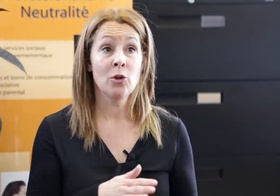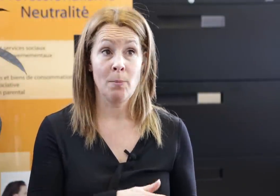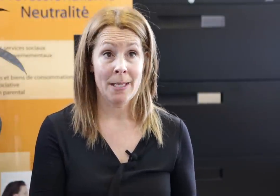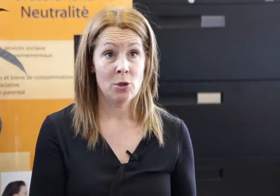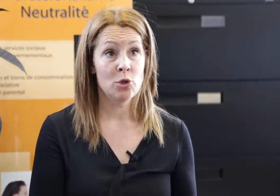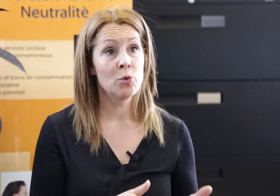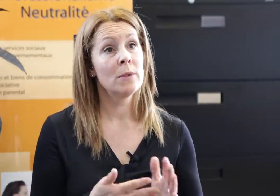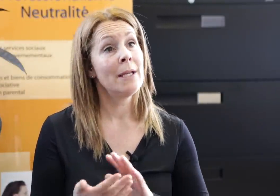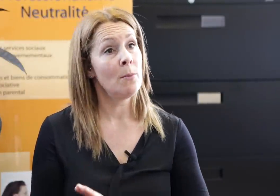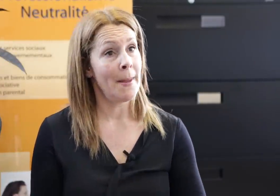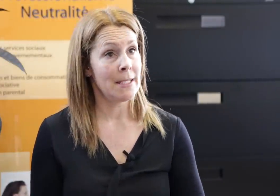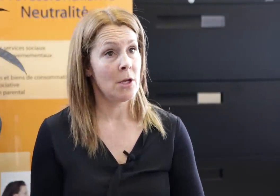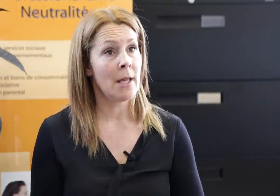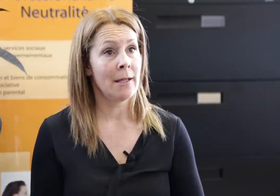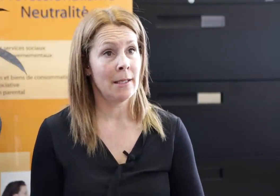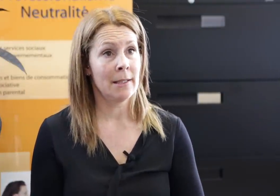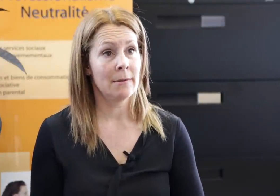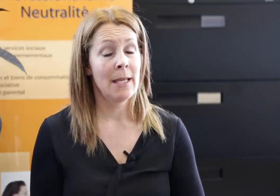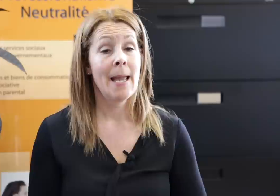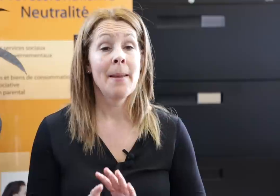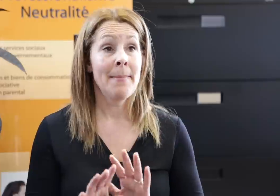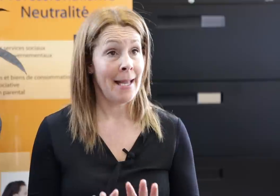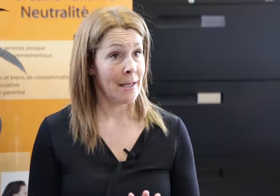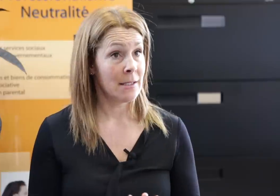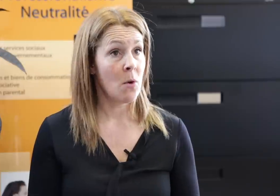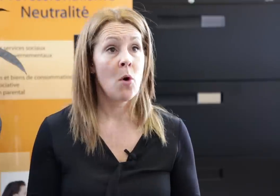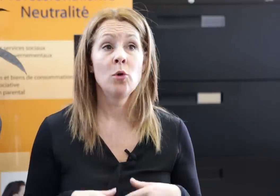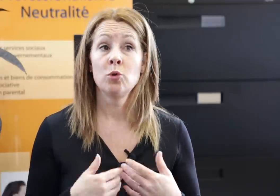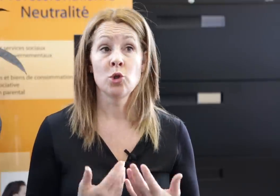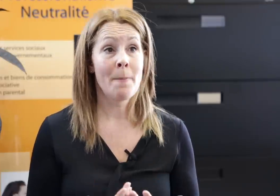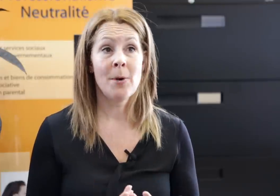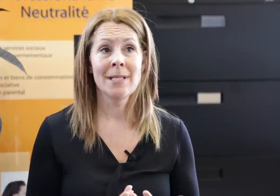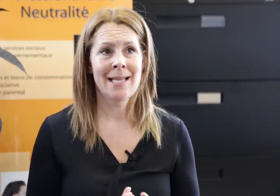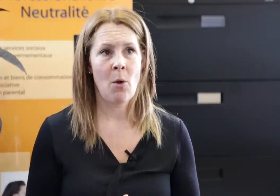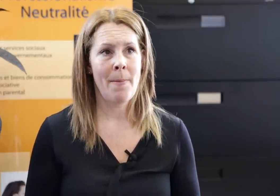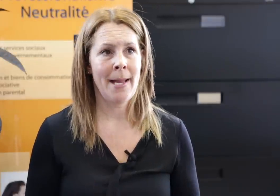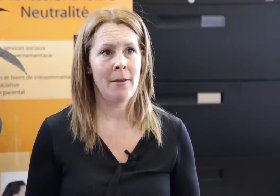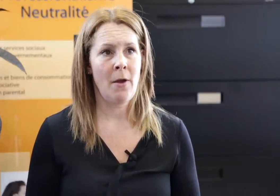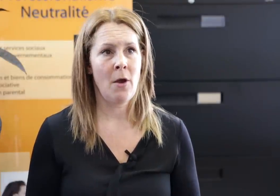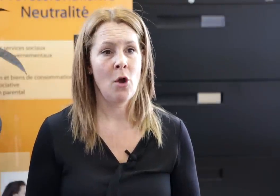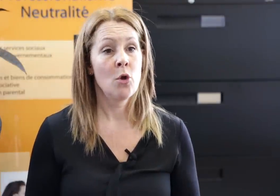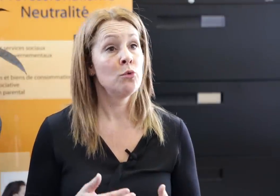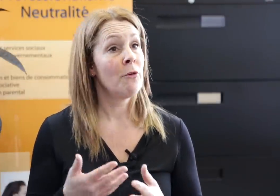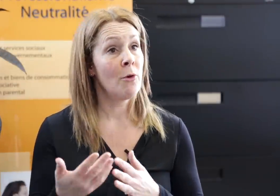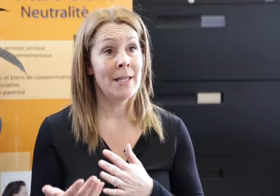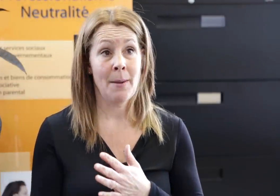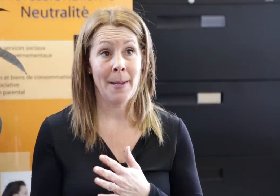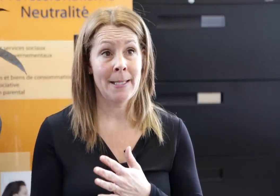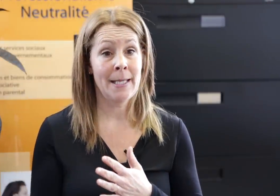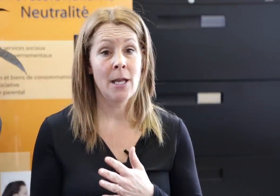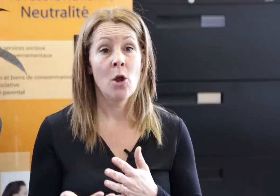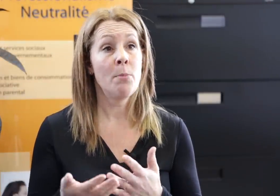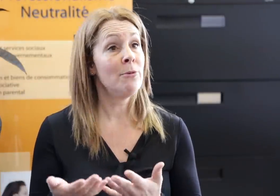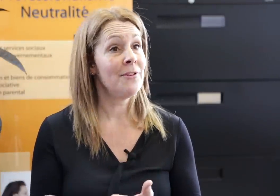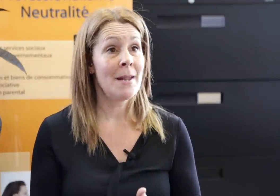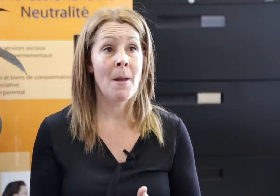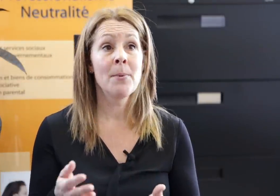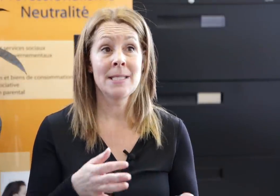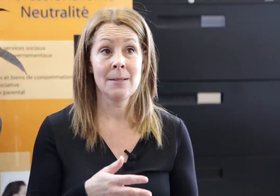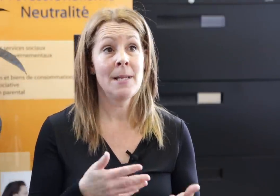entre une personne sourde et une personne entendante. Mais attention, nous ne sommes pas des accompagnateurs. Nous devons interpréter le plus fidèlement possible